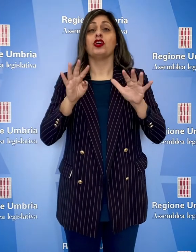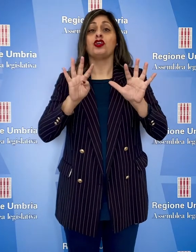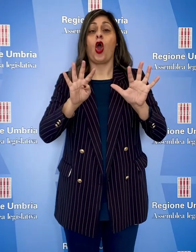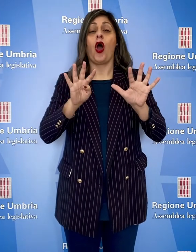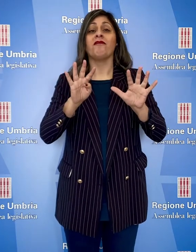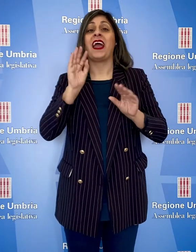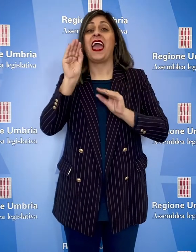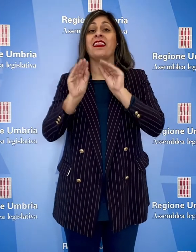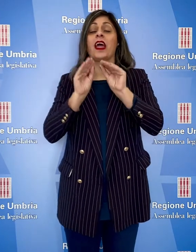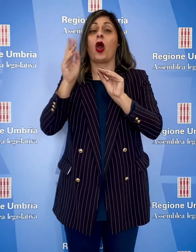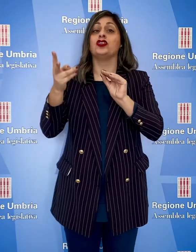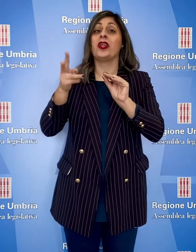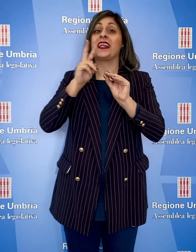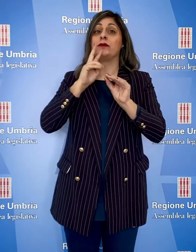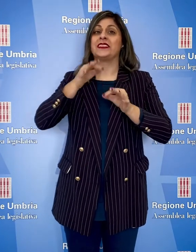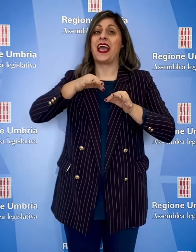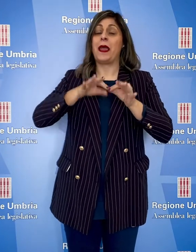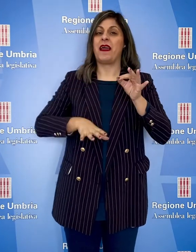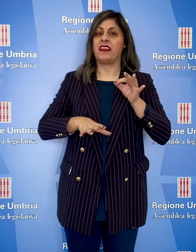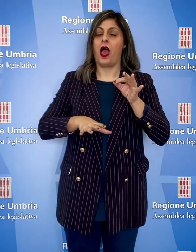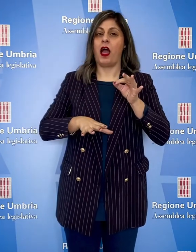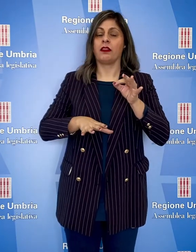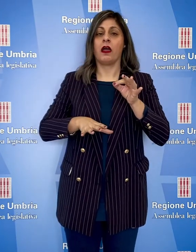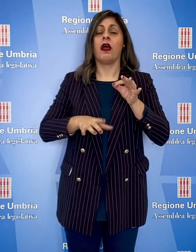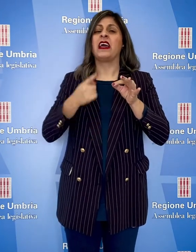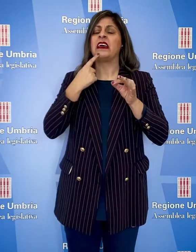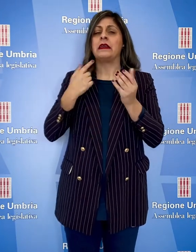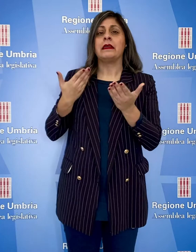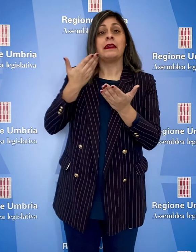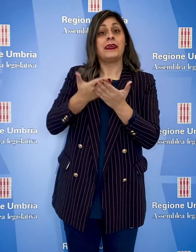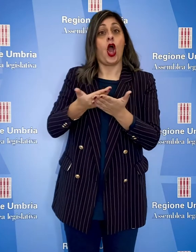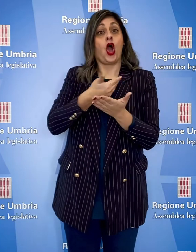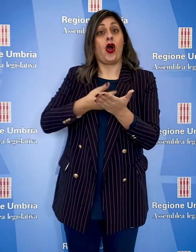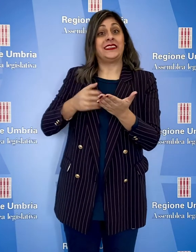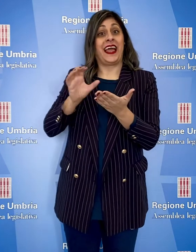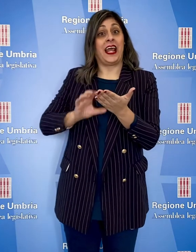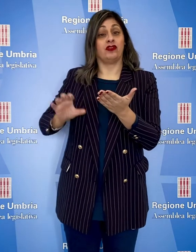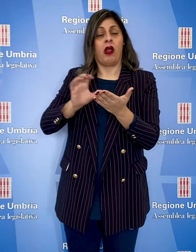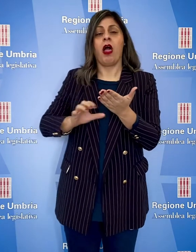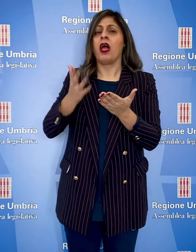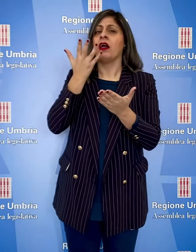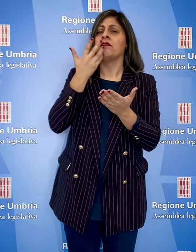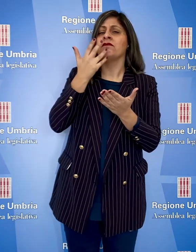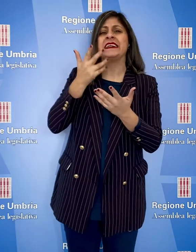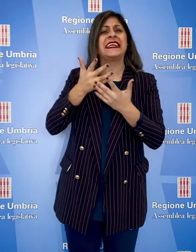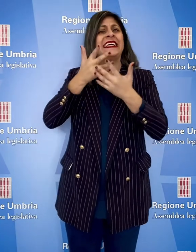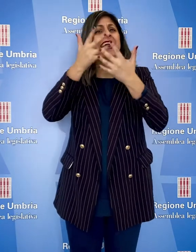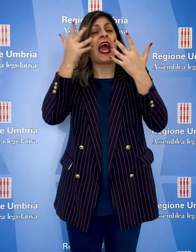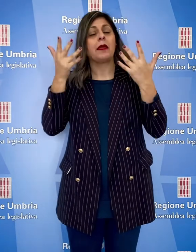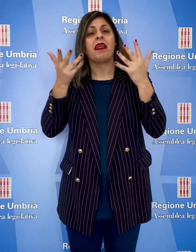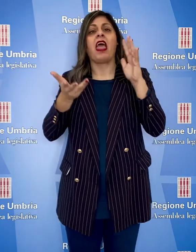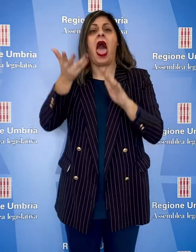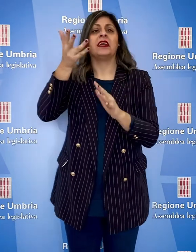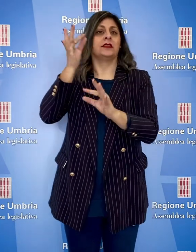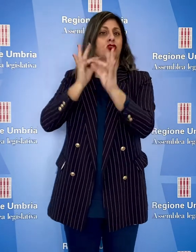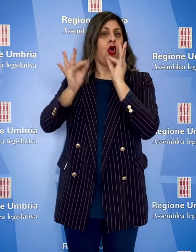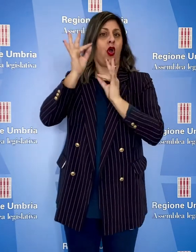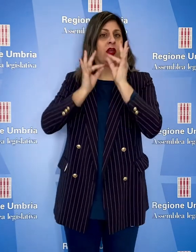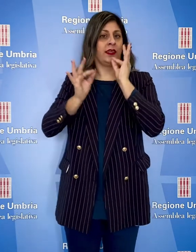discusse nove interrogazioni a risposta immediata presentate dai consiglieri regionali per ottenere chiarimenti dagli